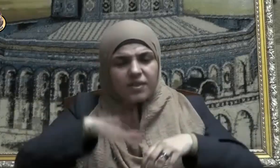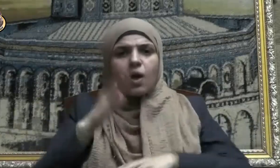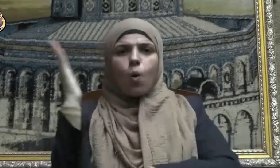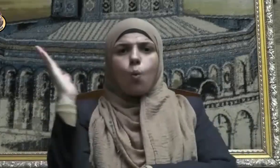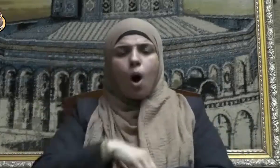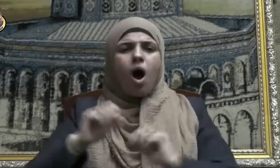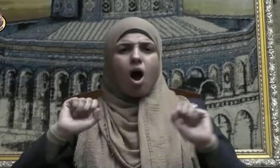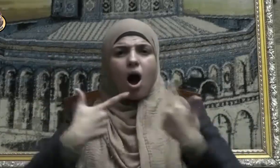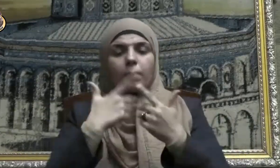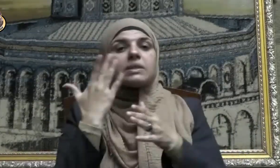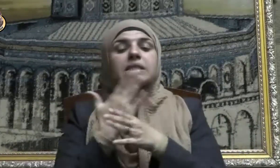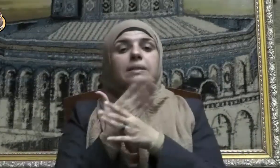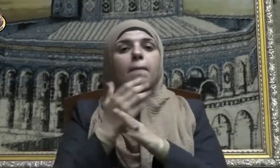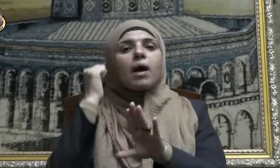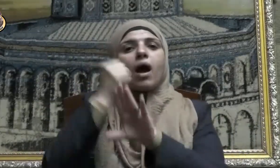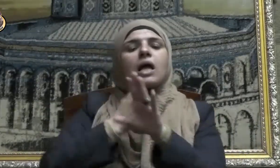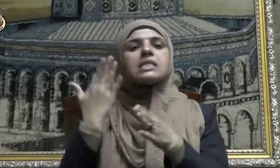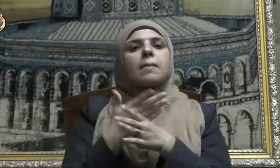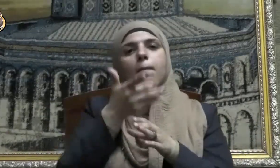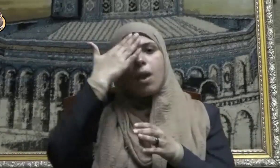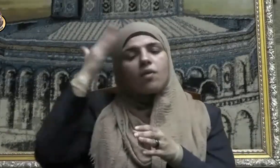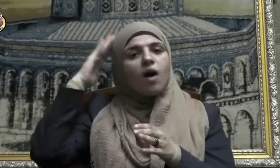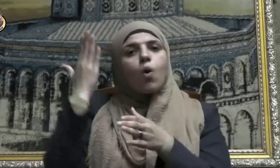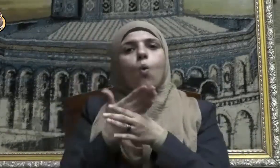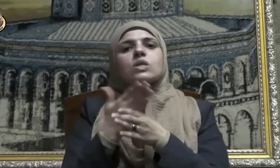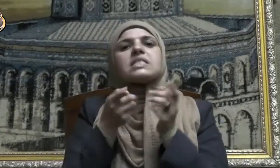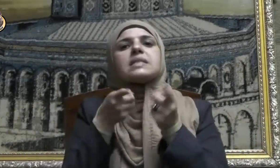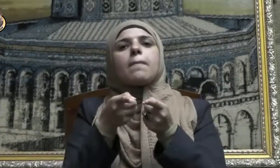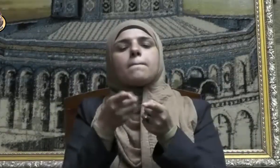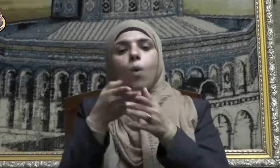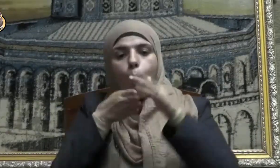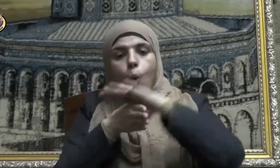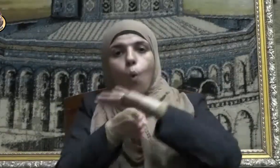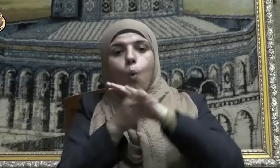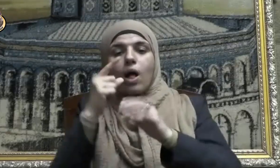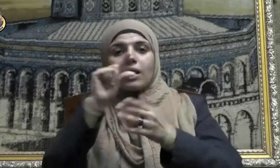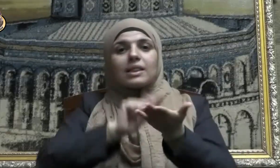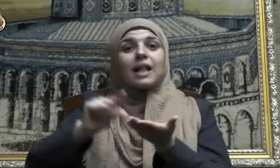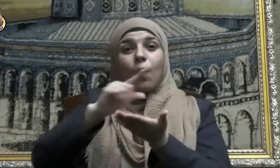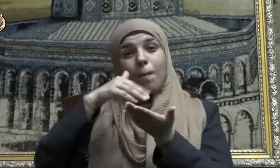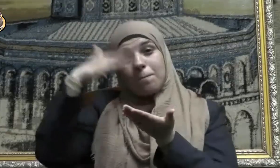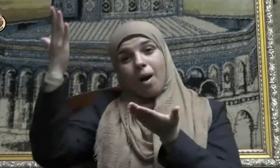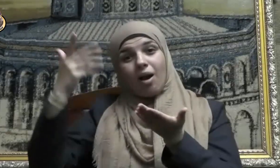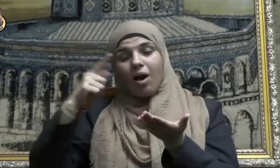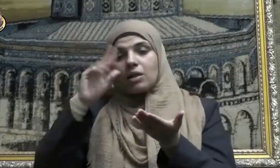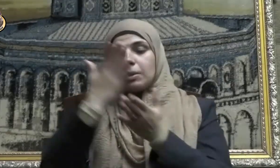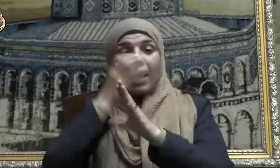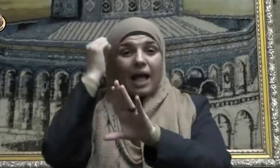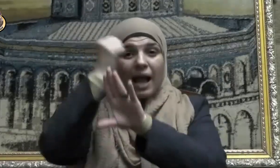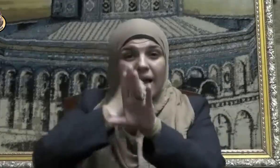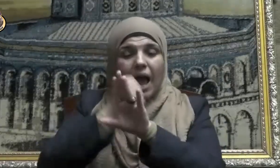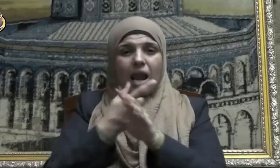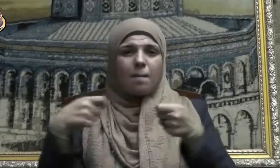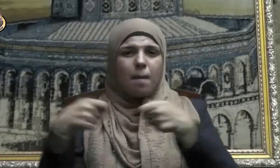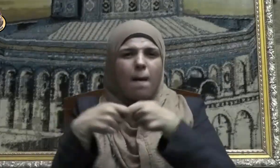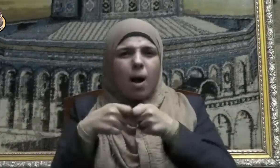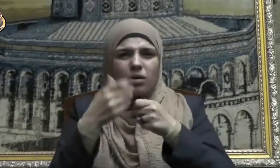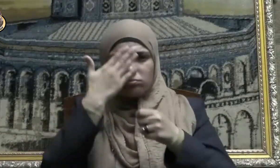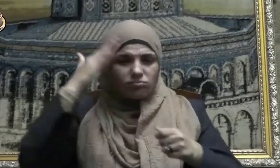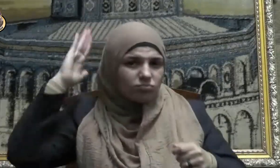إنما أتيت وأسقطت من داخلها وكان للخوانة والعملاء والمأجورين على